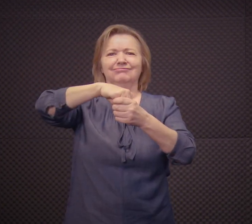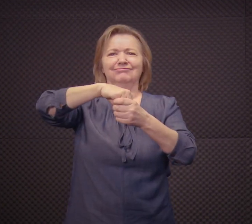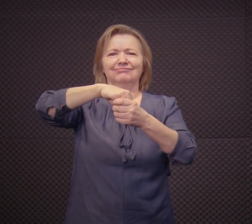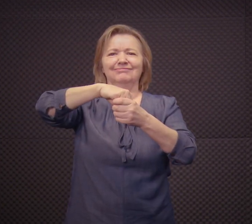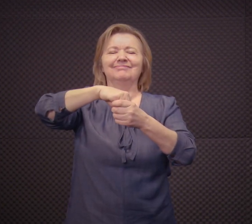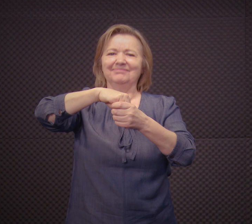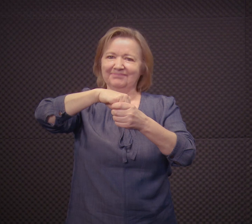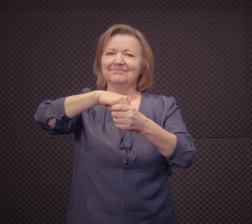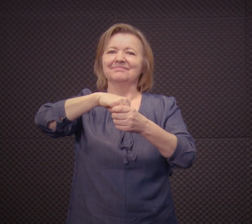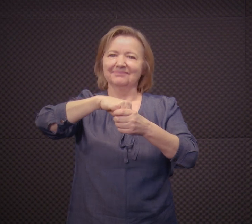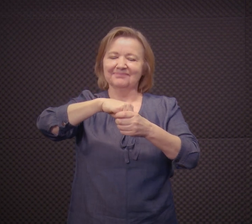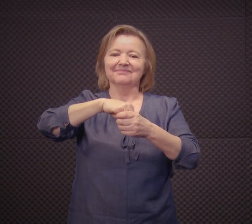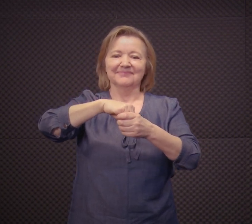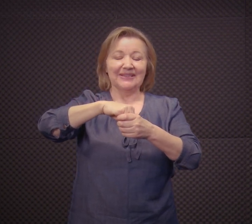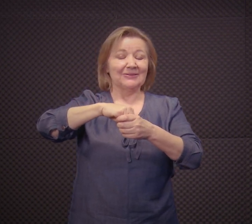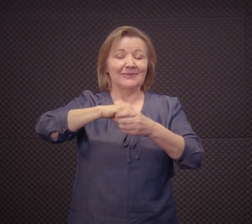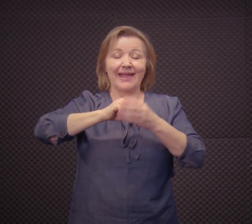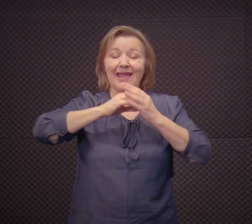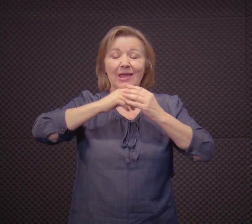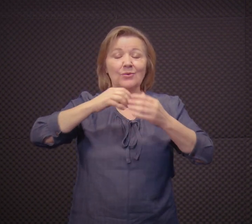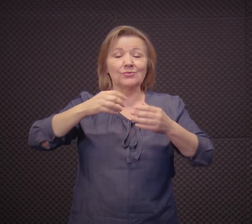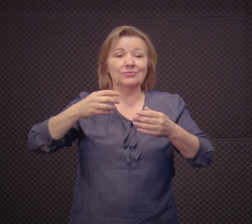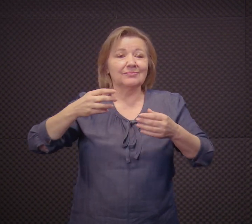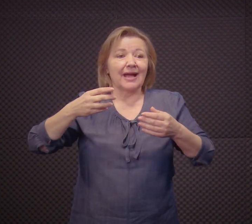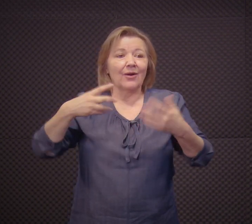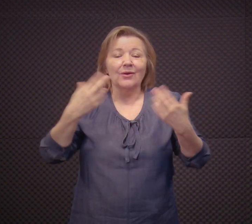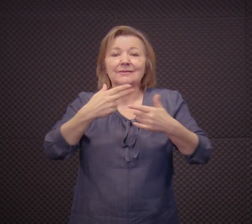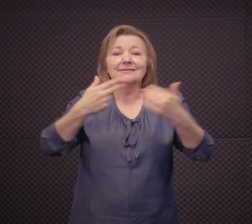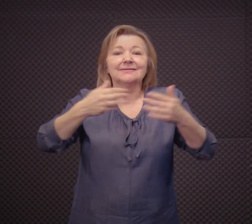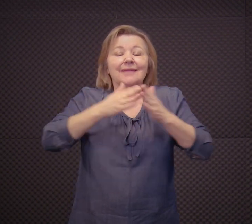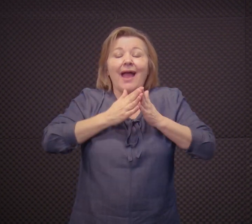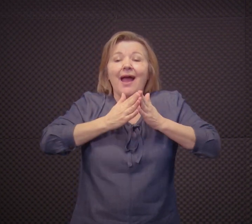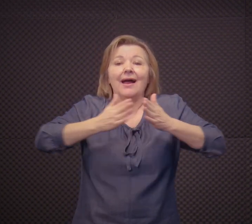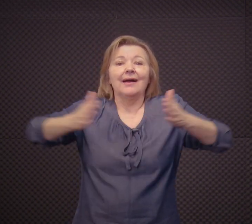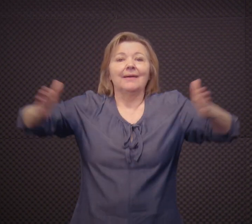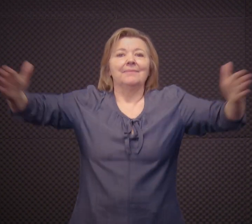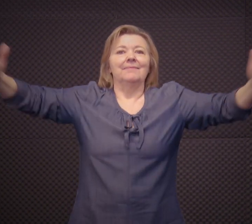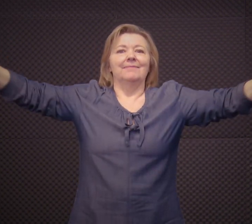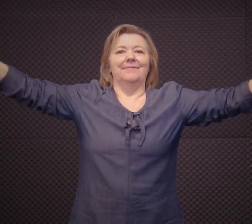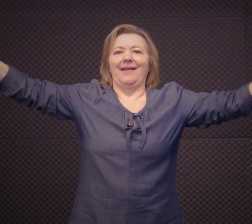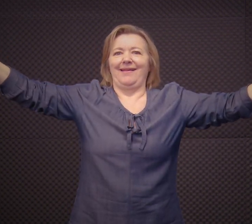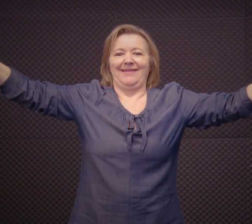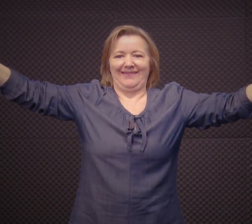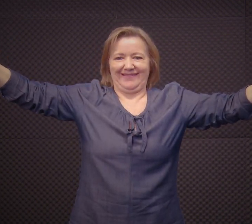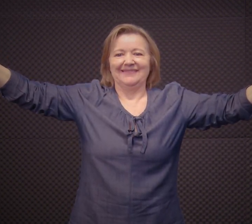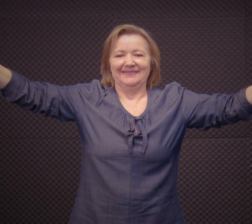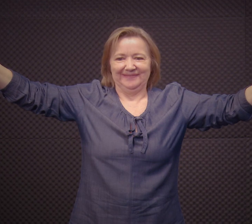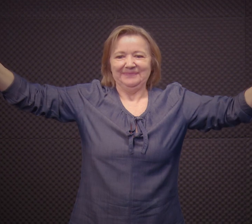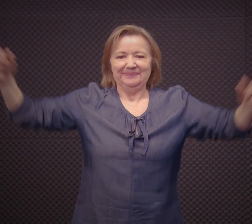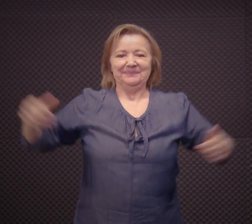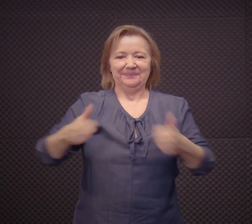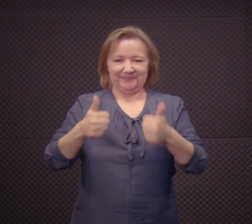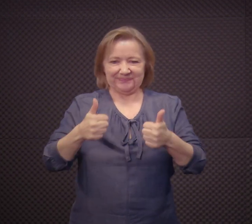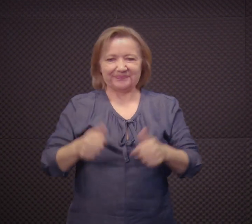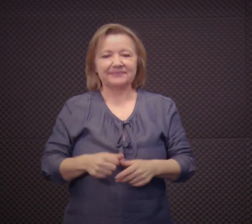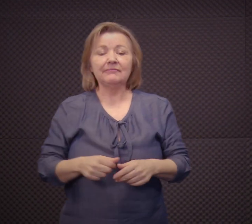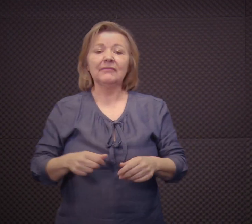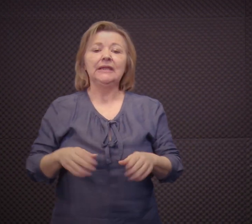essa variedade artística, né? Que faz parte da arte, acabou ampliando esse mundo visual.